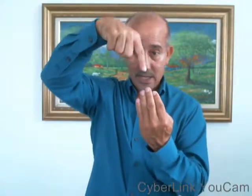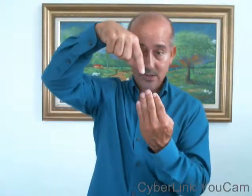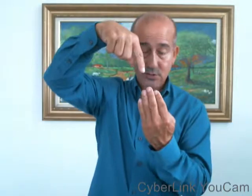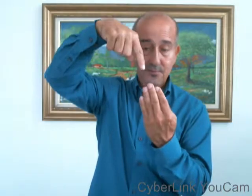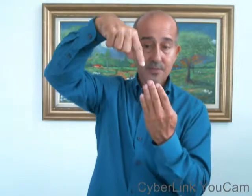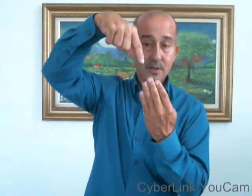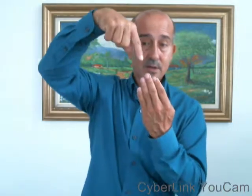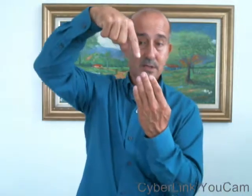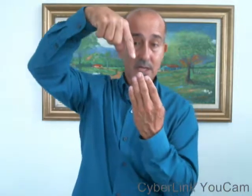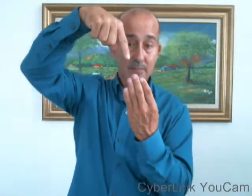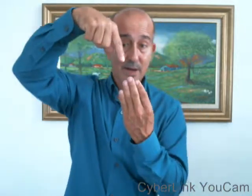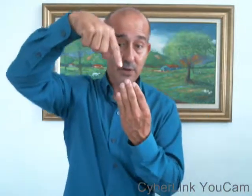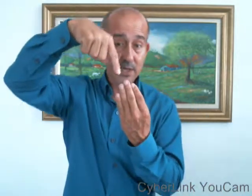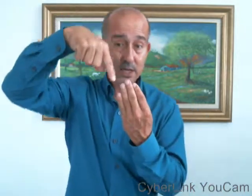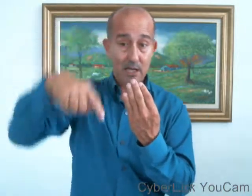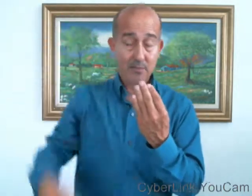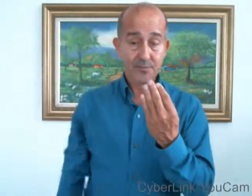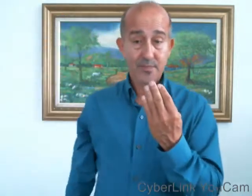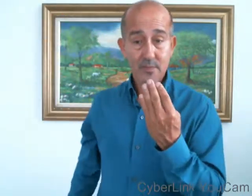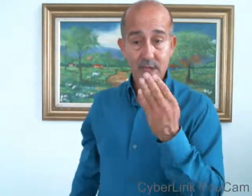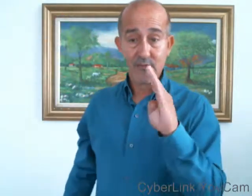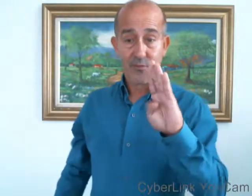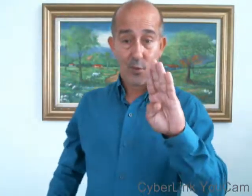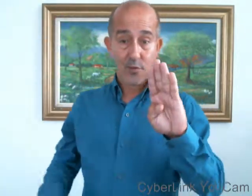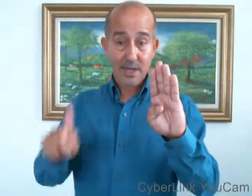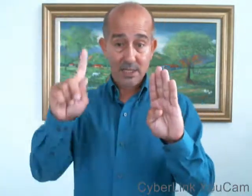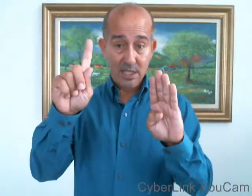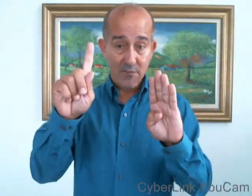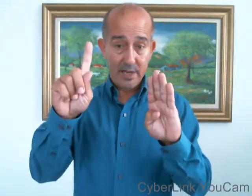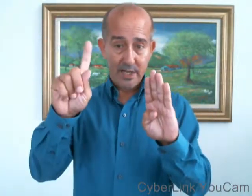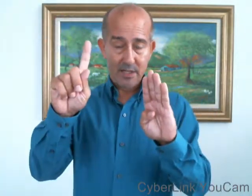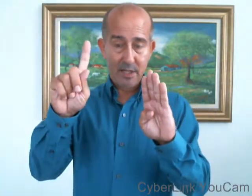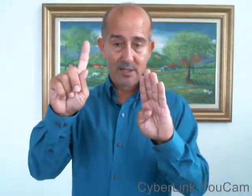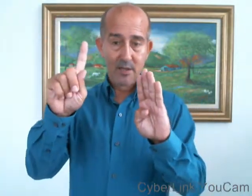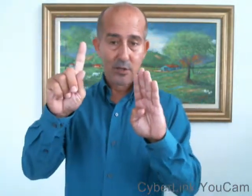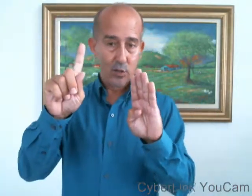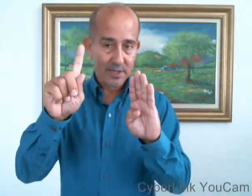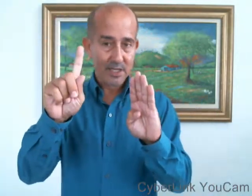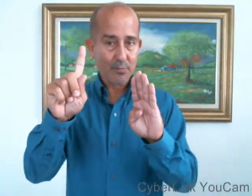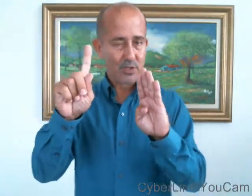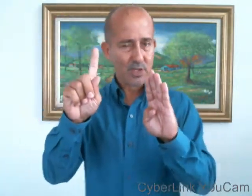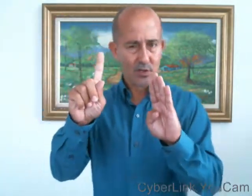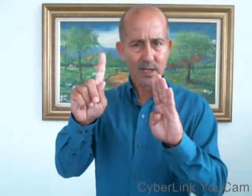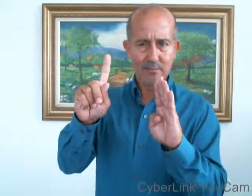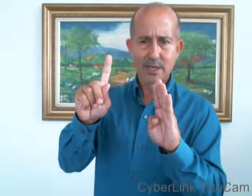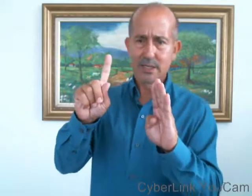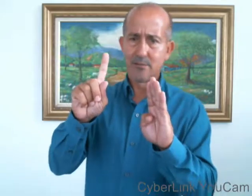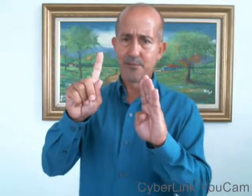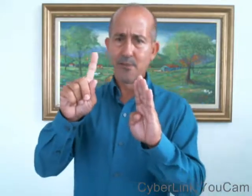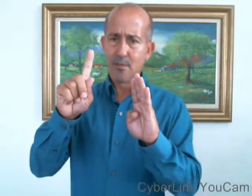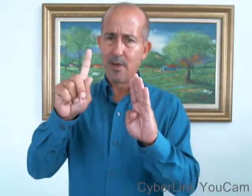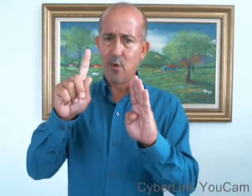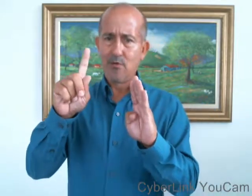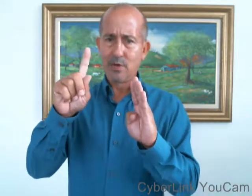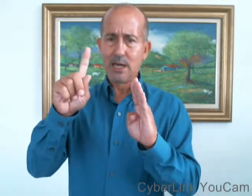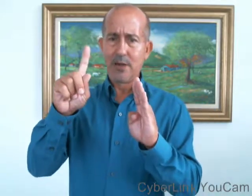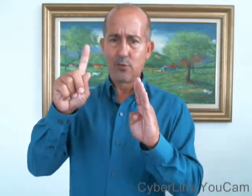caso, si las manos están en formas diferentes, 90% de las veces, vamos a ver la mano